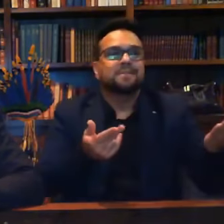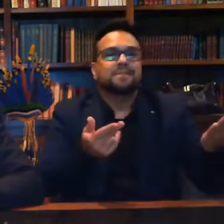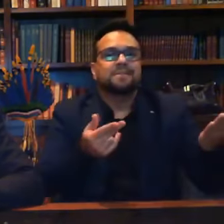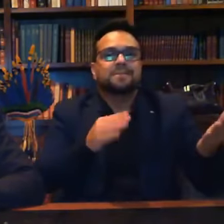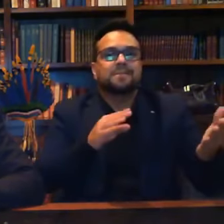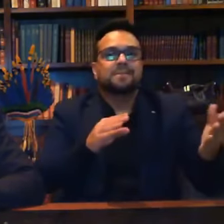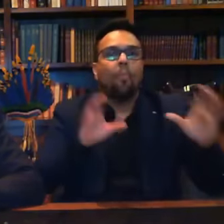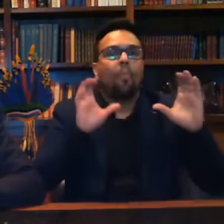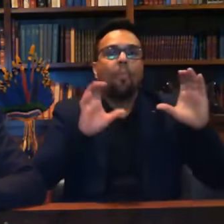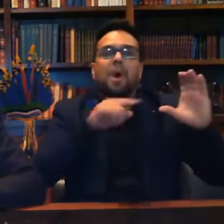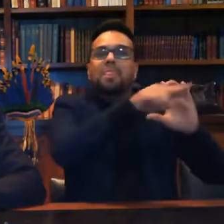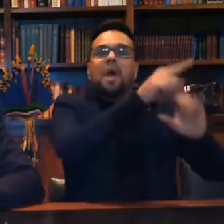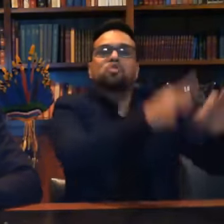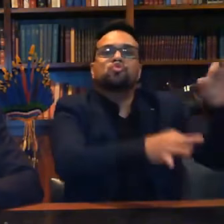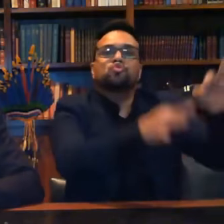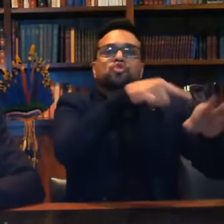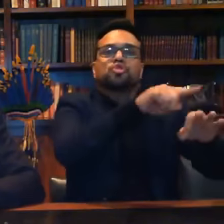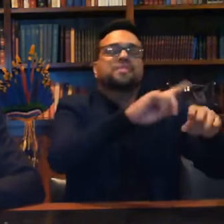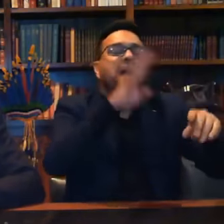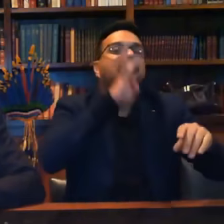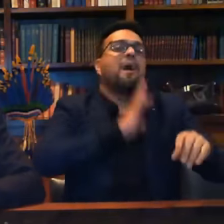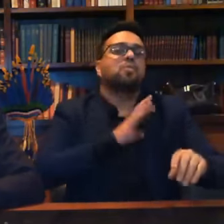E ainda ia ser acusado no quê?